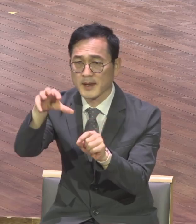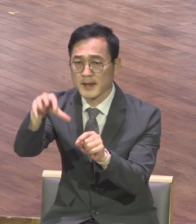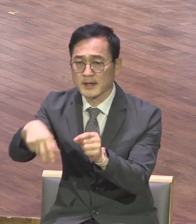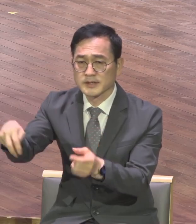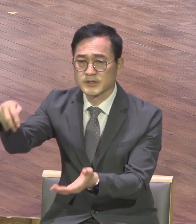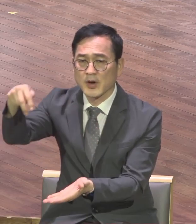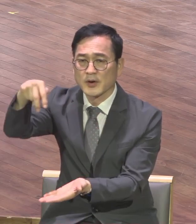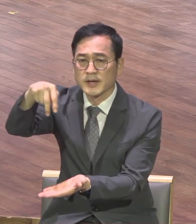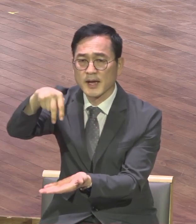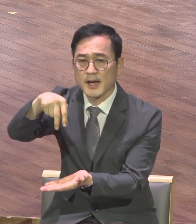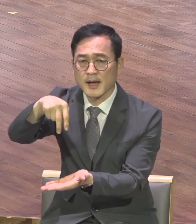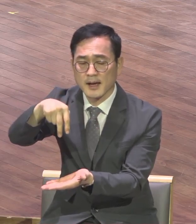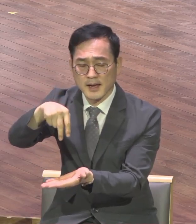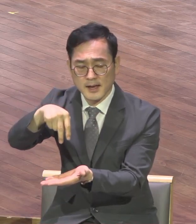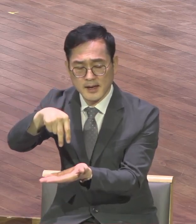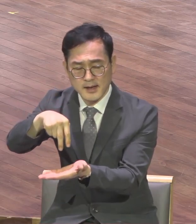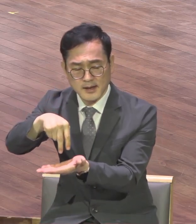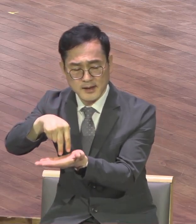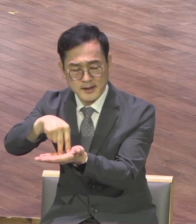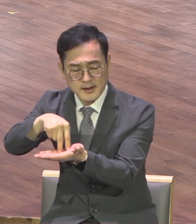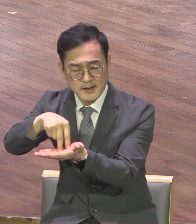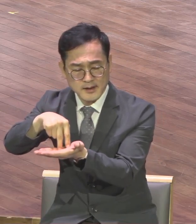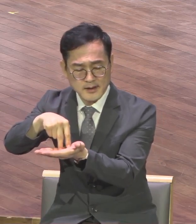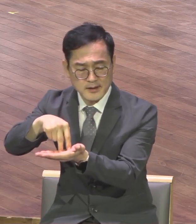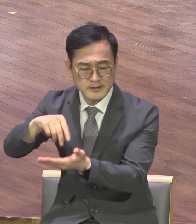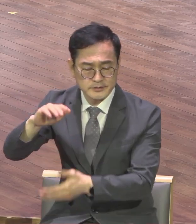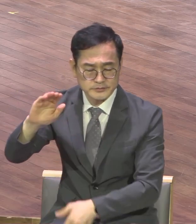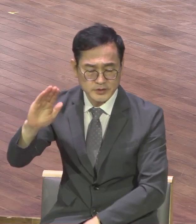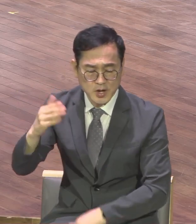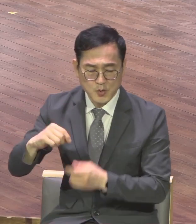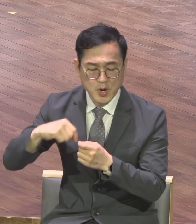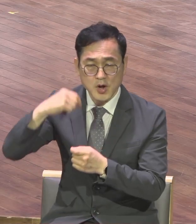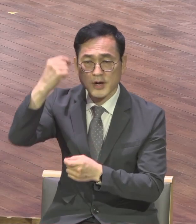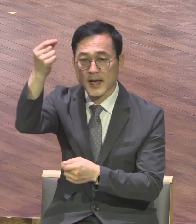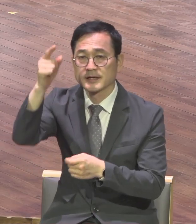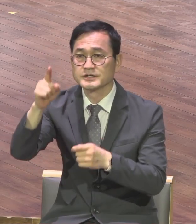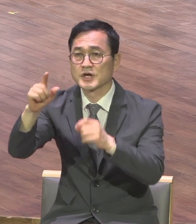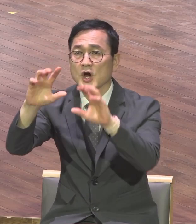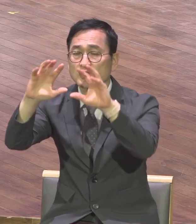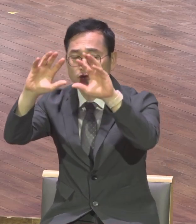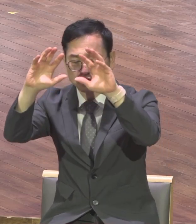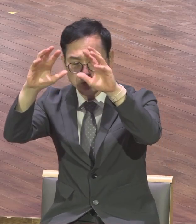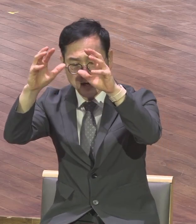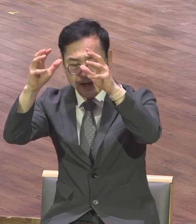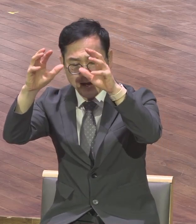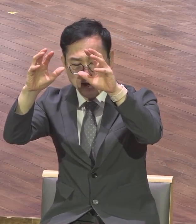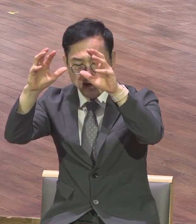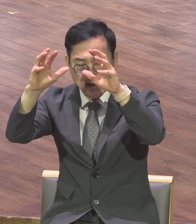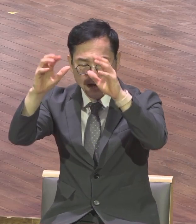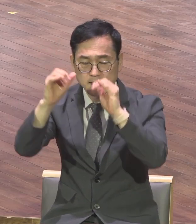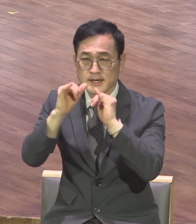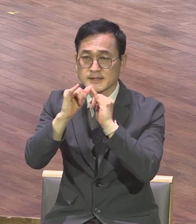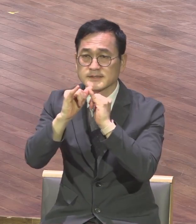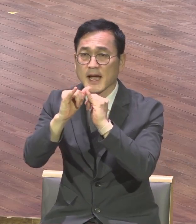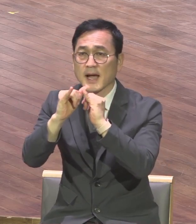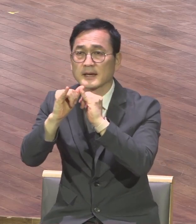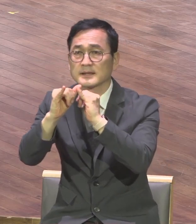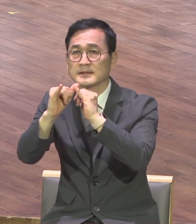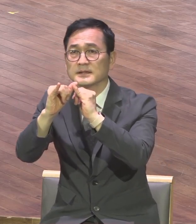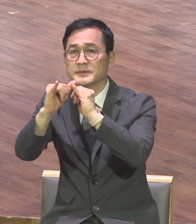써야 하니라 나와던 창동의 삶을